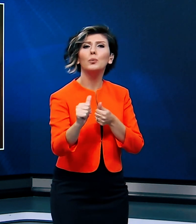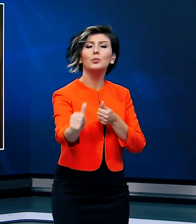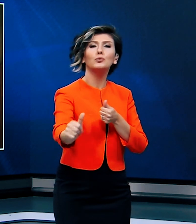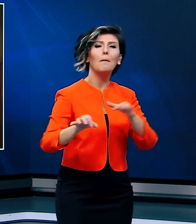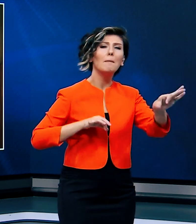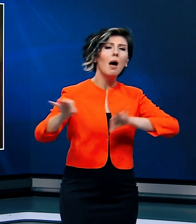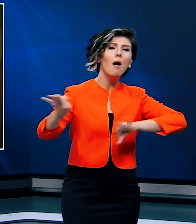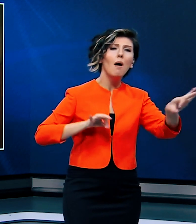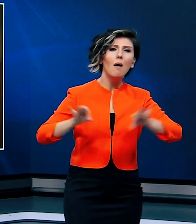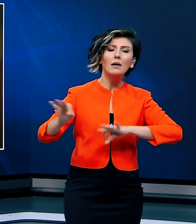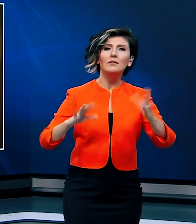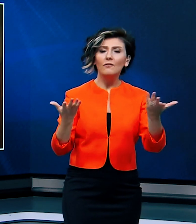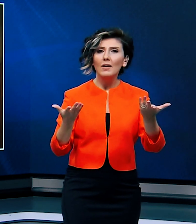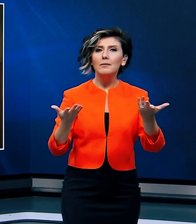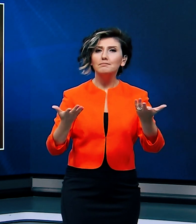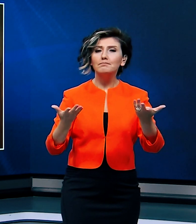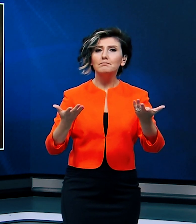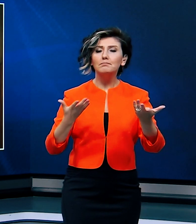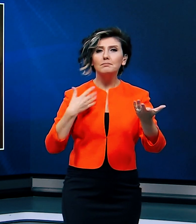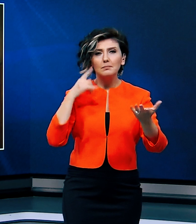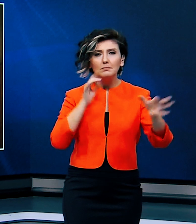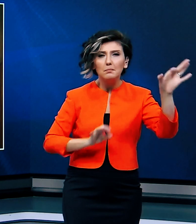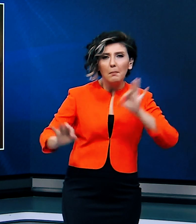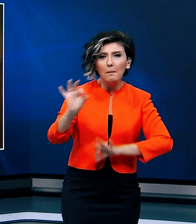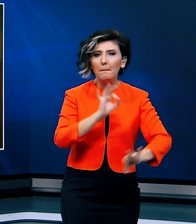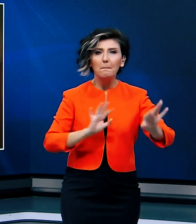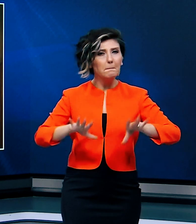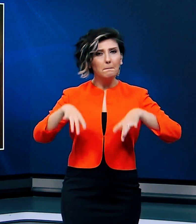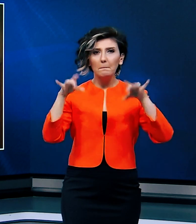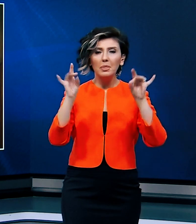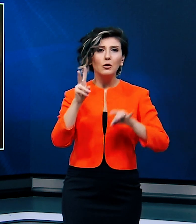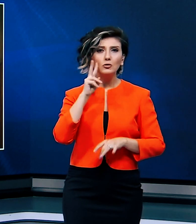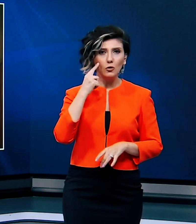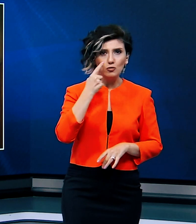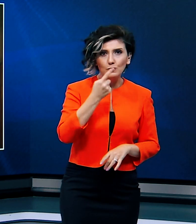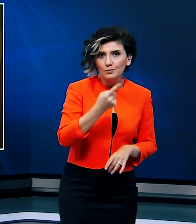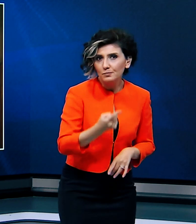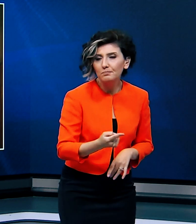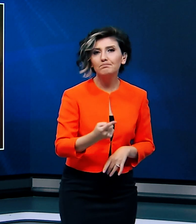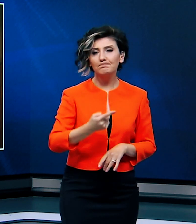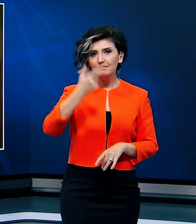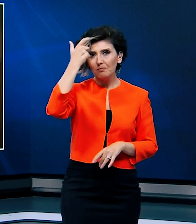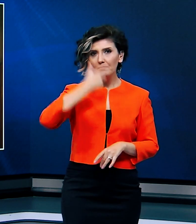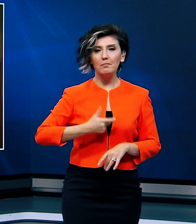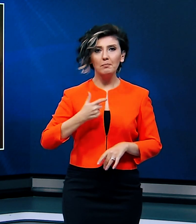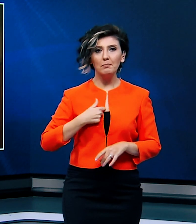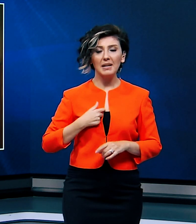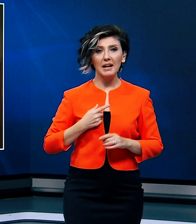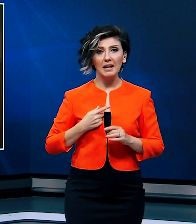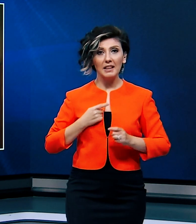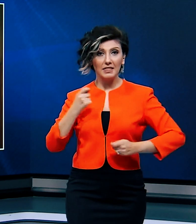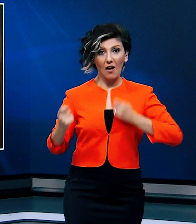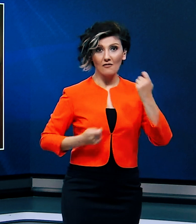planlamanın ve motivasyonun sonucu olduğu dolayısıyla fevri bir davranış